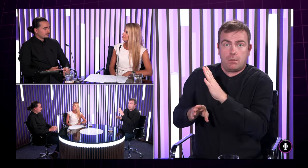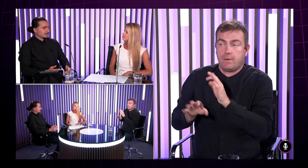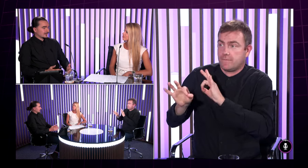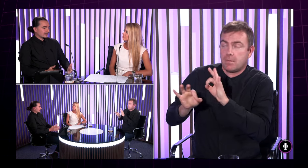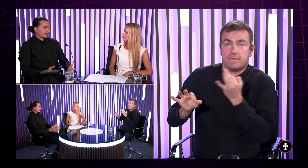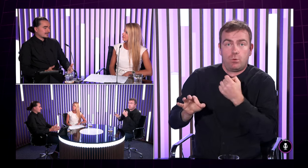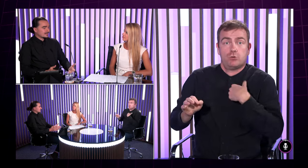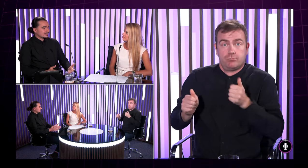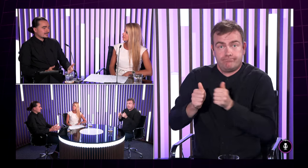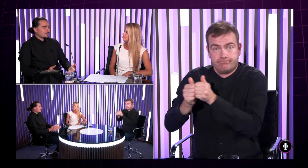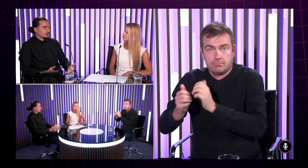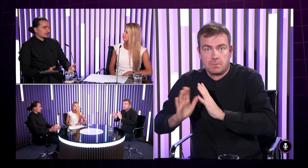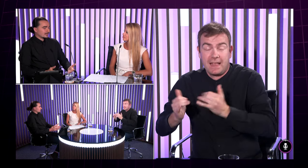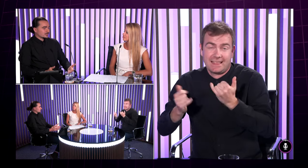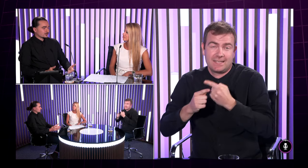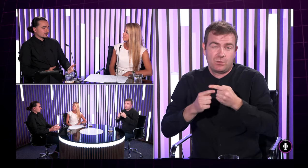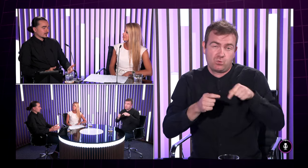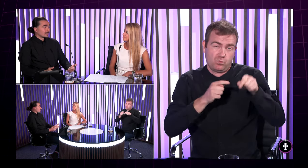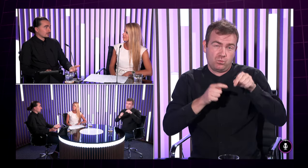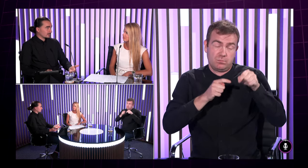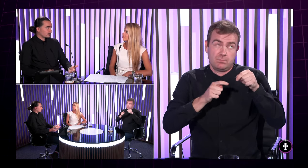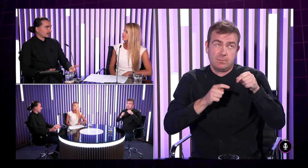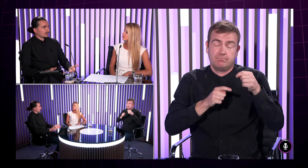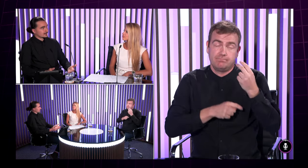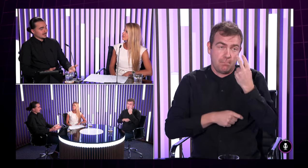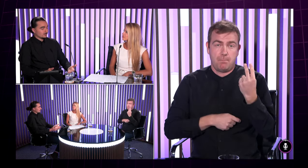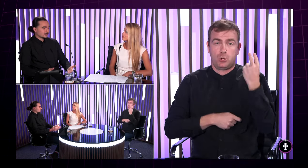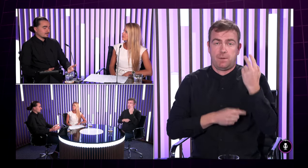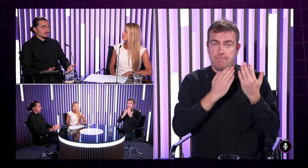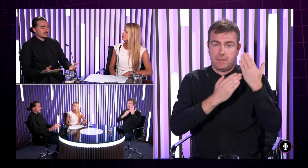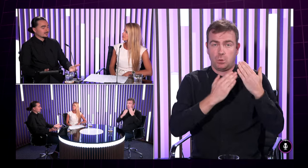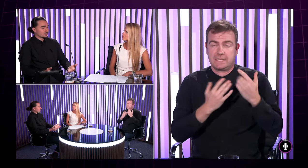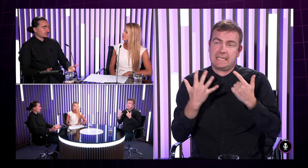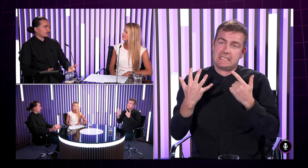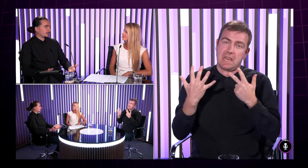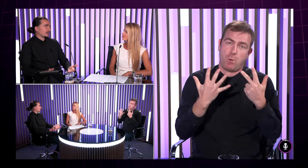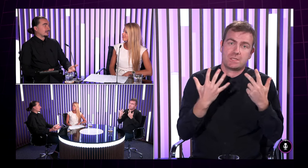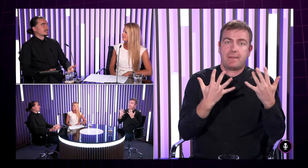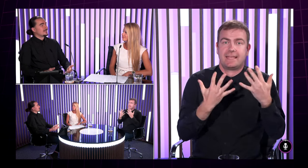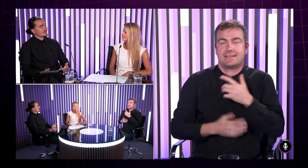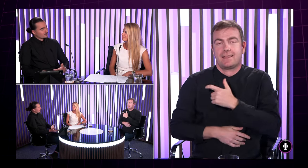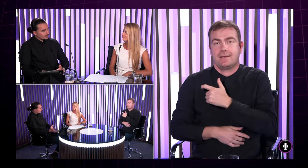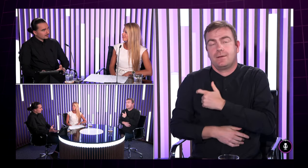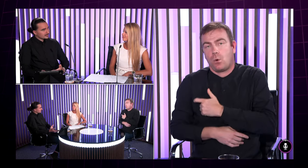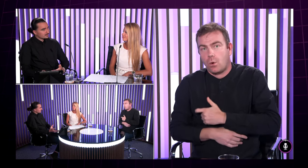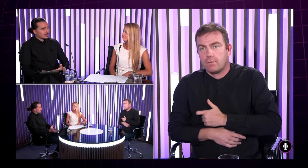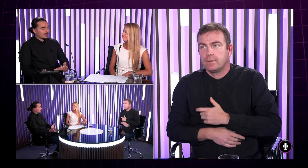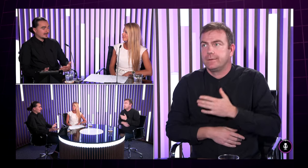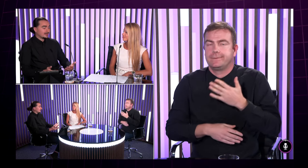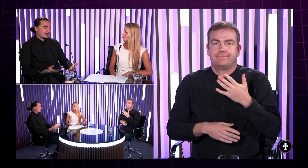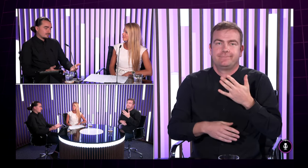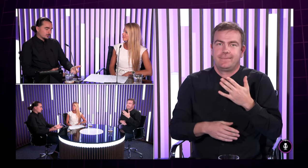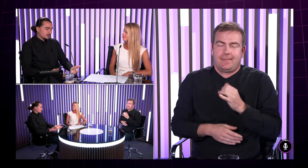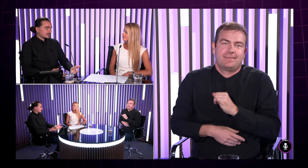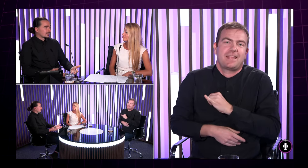pozriem tak nebolo to teda niečo čo som chcel robiť lebo tak 7, 8, 10 ročného chalana asi neúplne baví se iť v